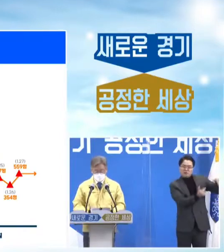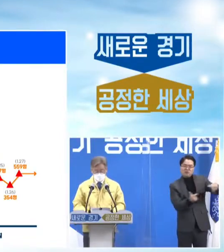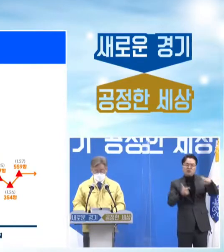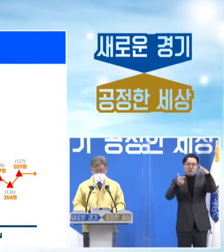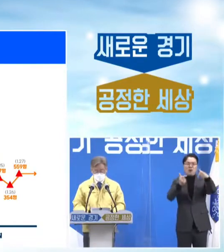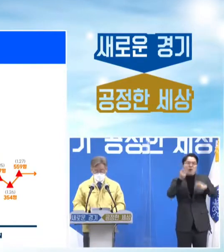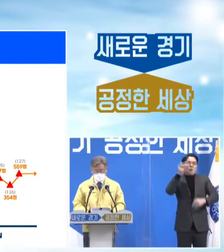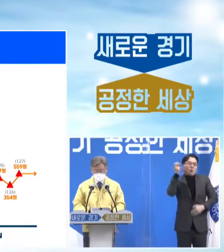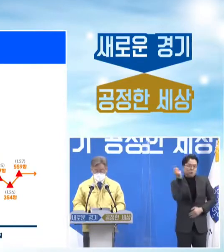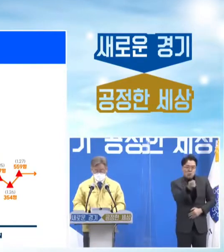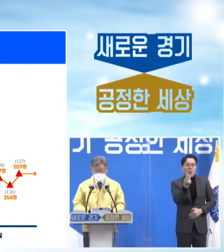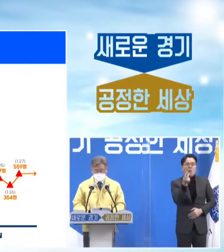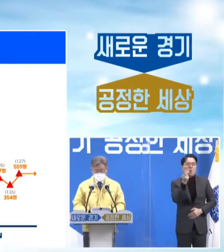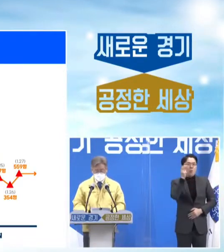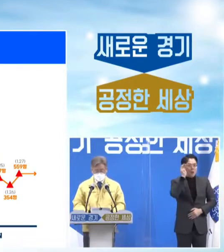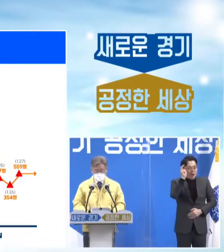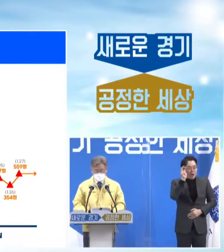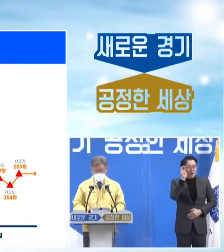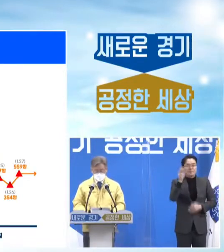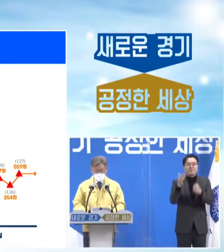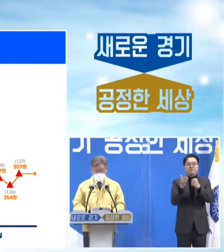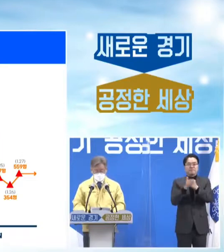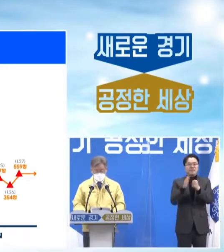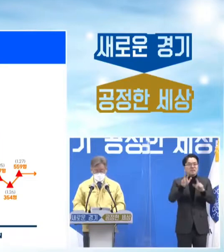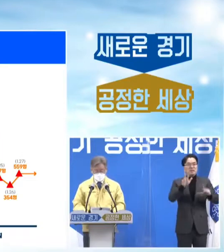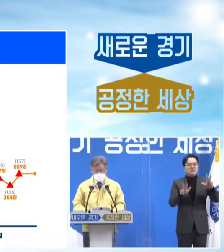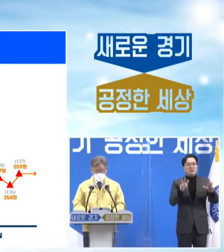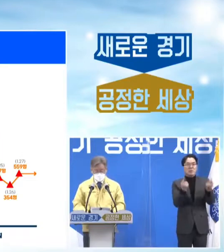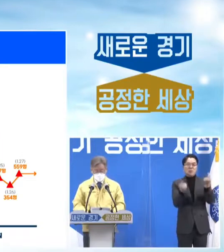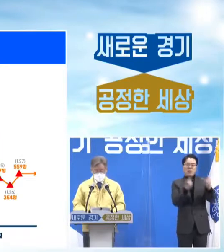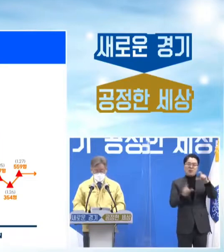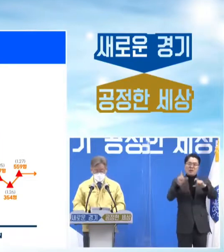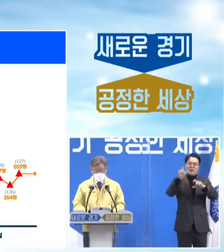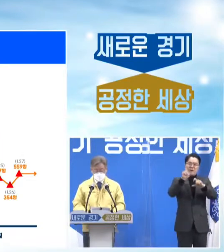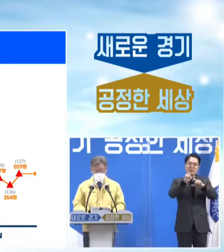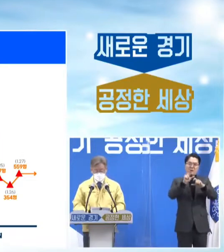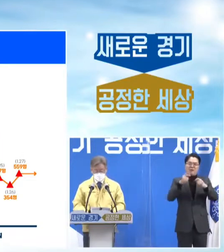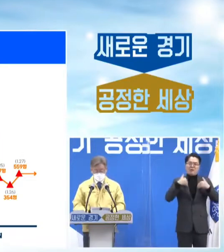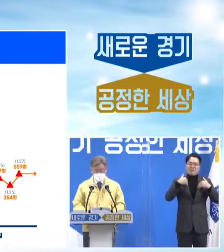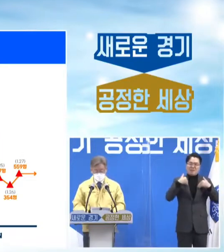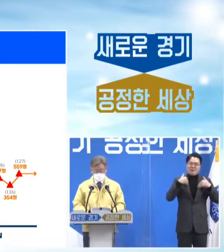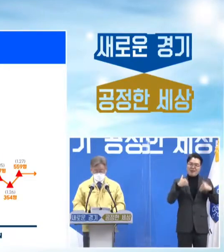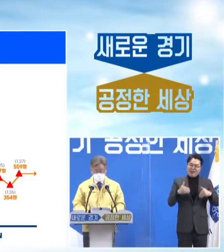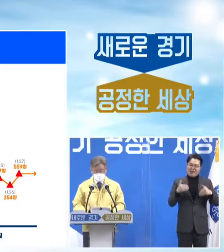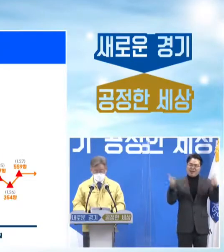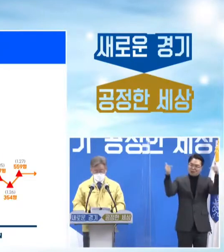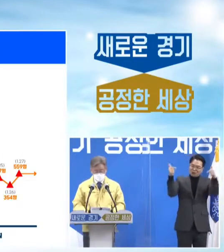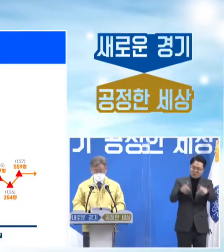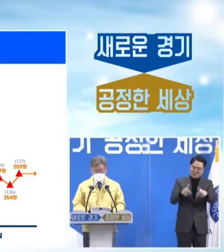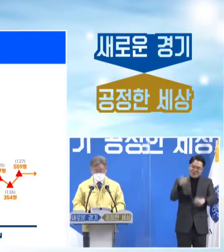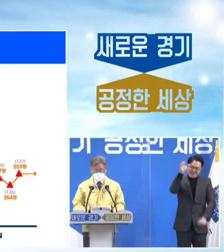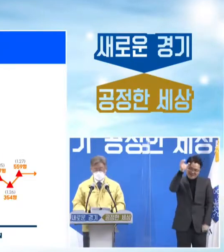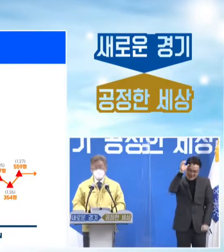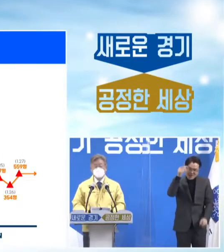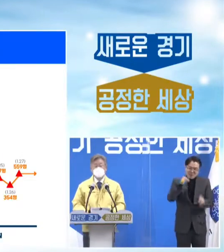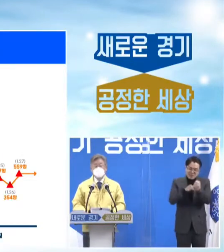상황에서 지금보다 감염병 확산세가 약화된 시기를 기다린다는 것은 결국